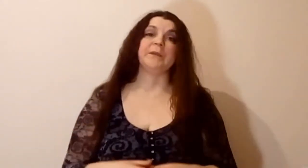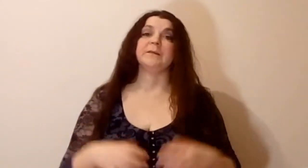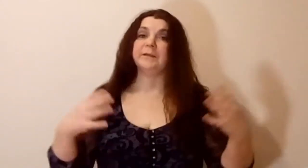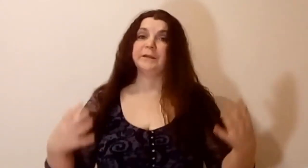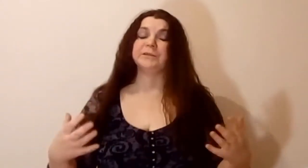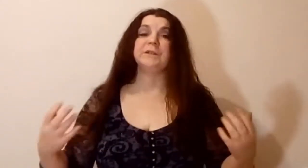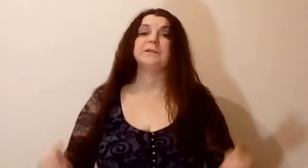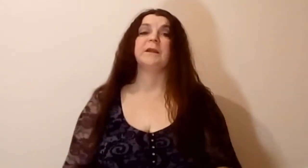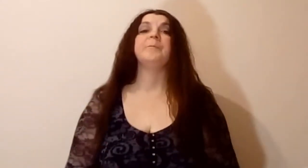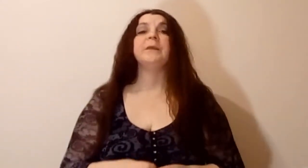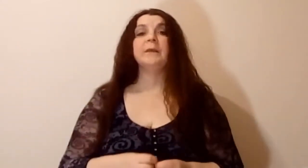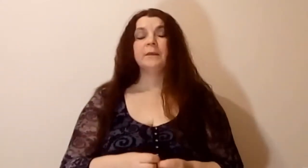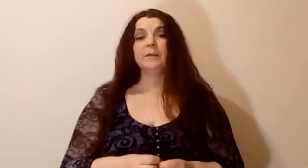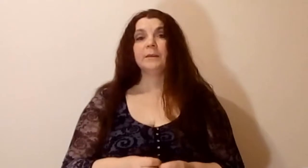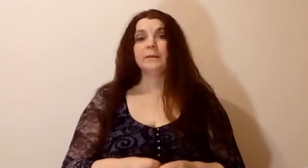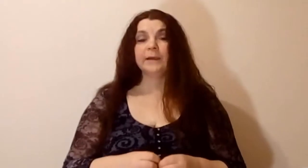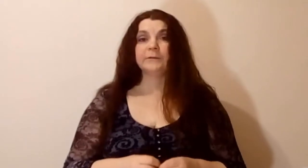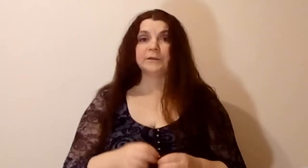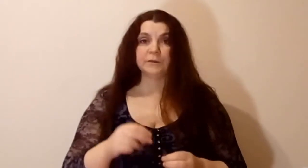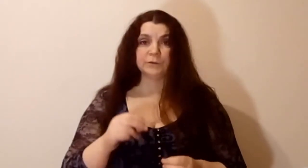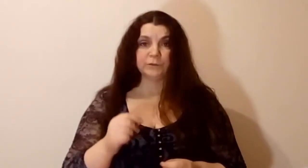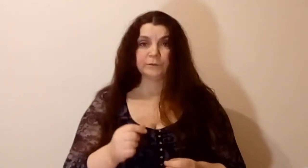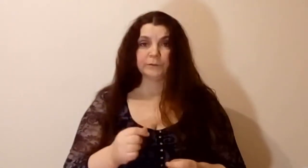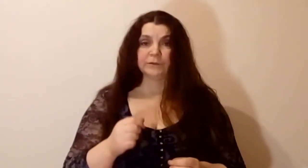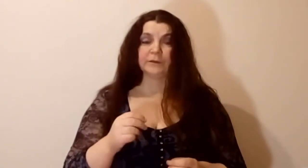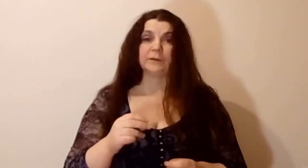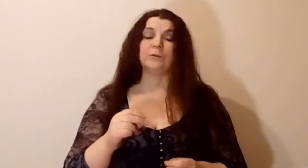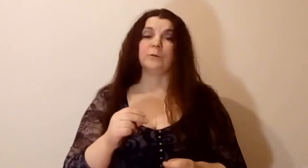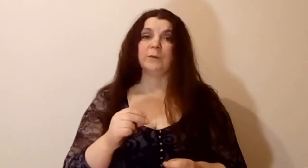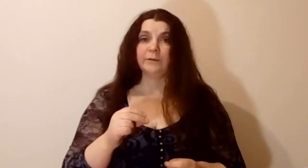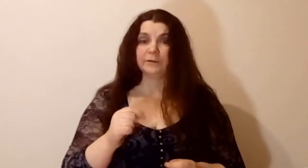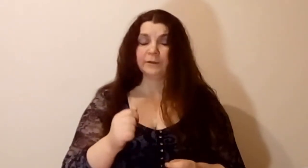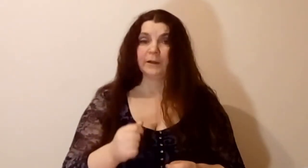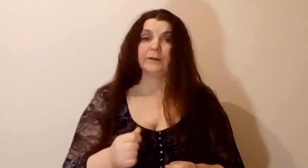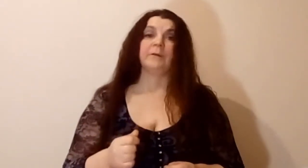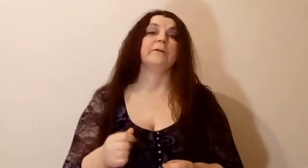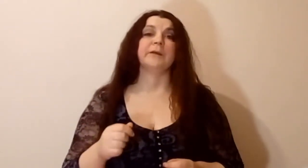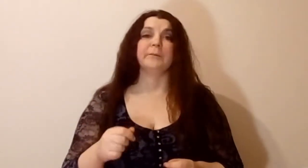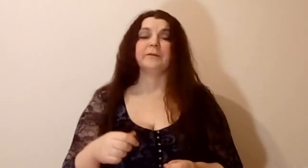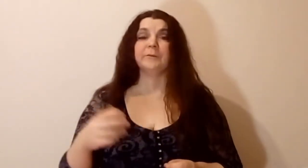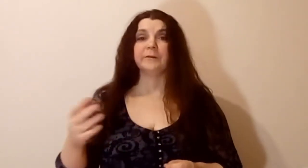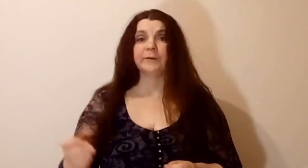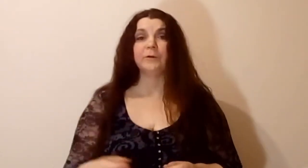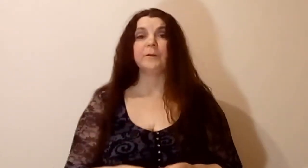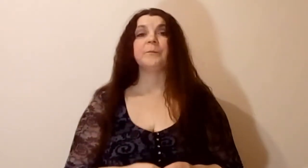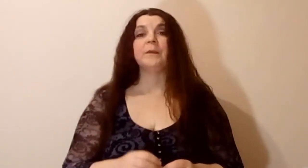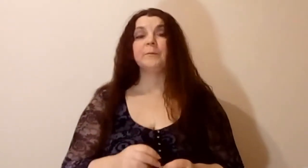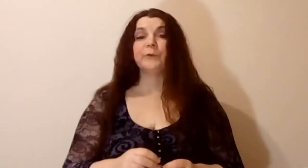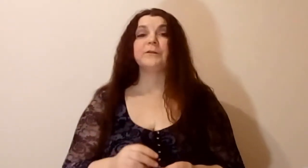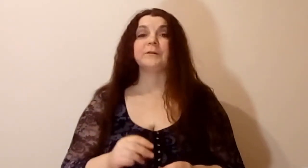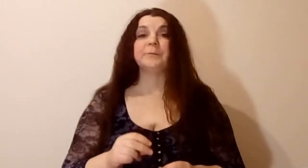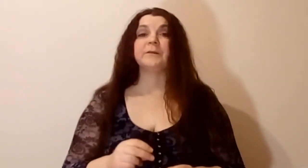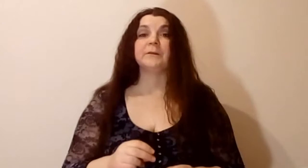я сильная женщина, и я вот эти чувства, вот эти, которые у меня возникали во время с ним разговора, просто-напросто